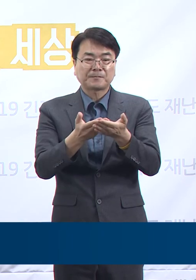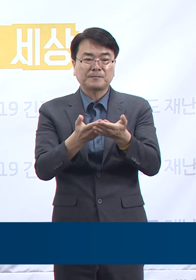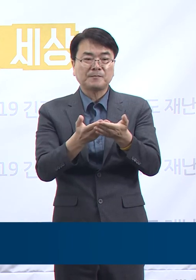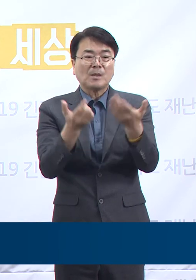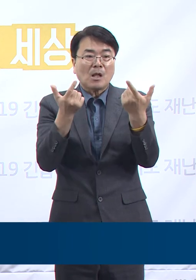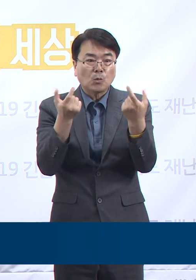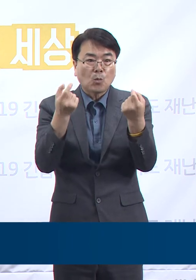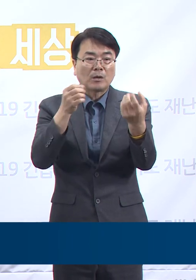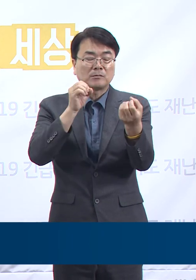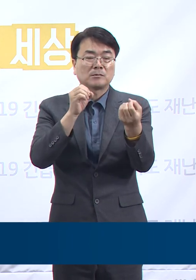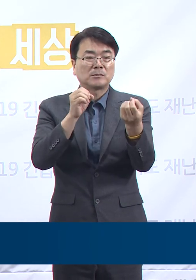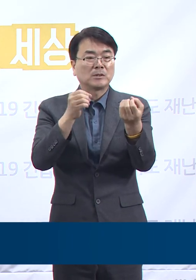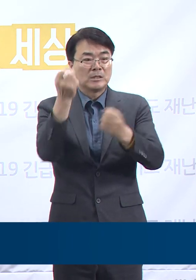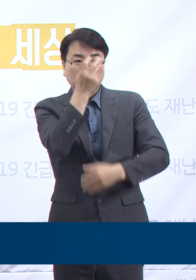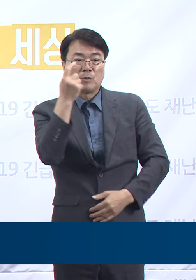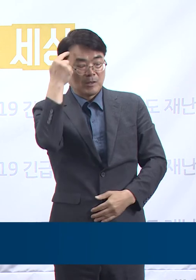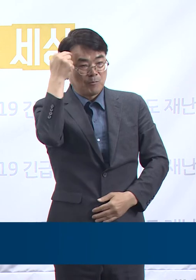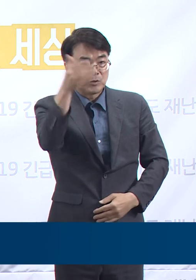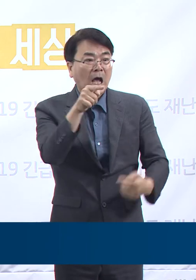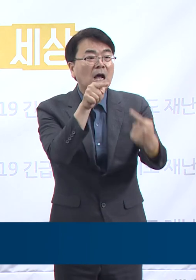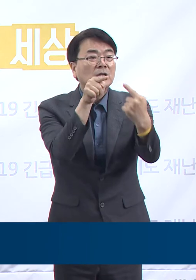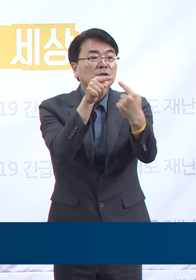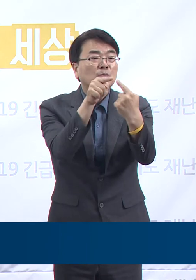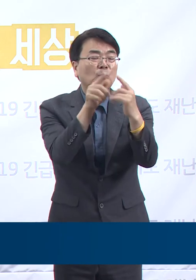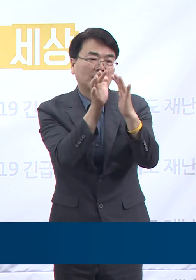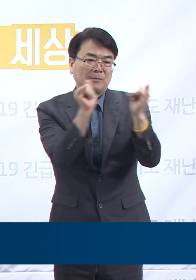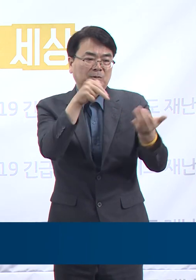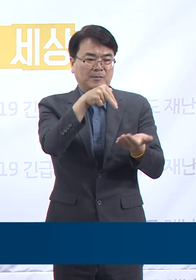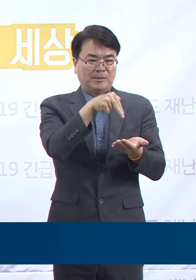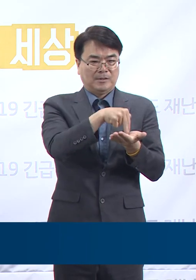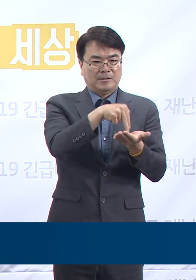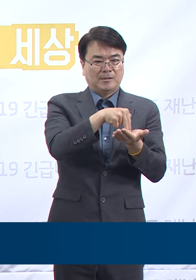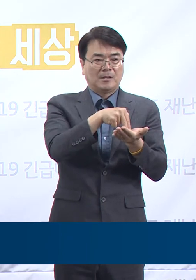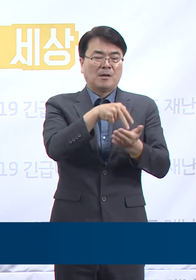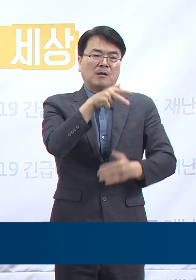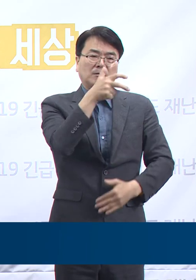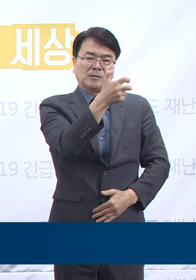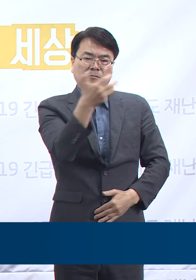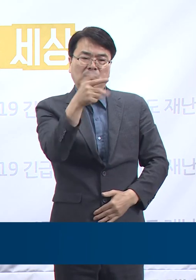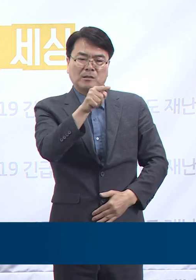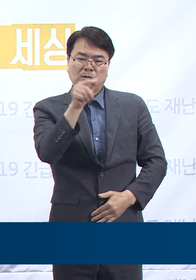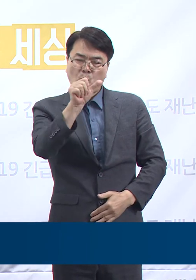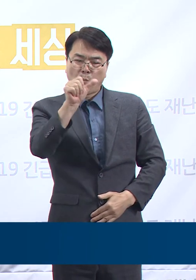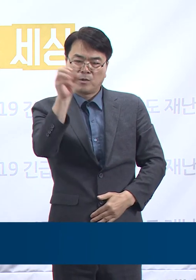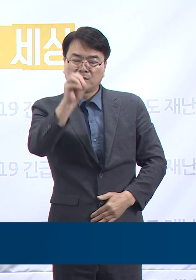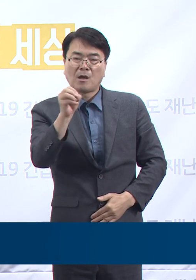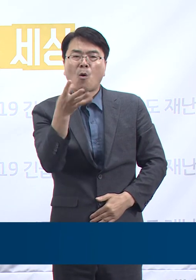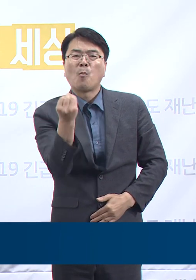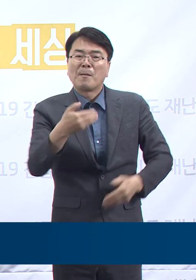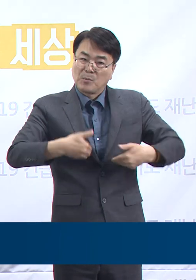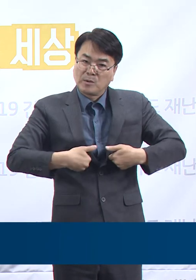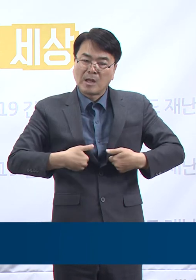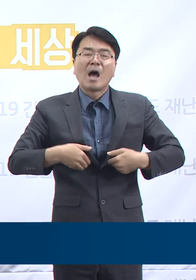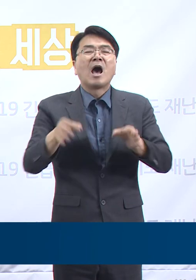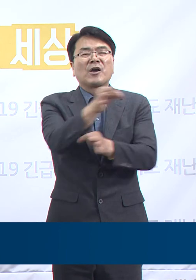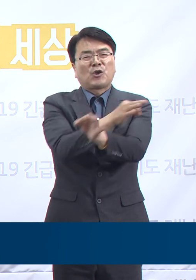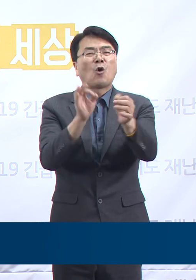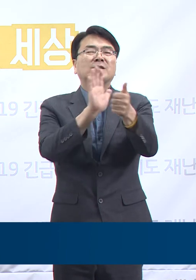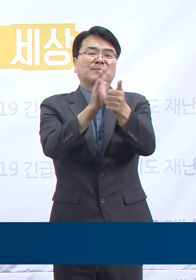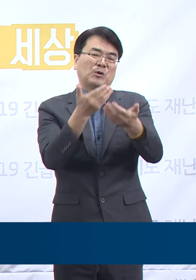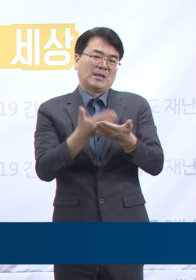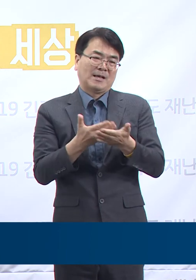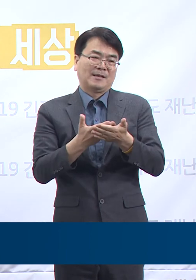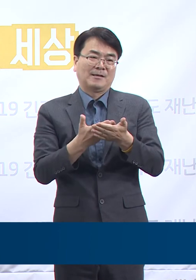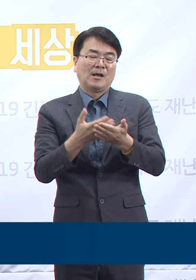질문에 대해 접촉자들은 78.5%가 경제적 지원, 78.3%가